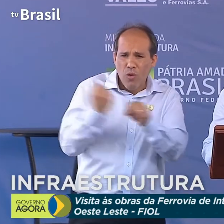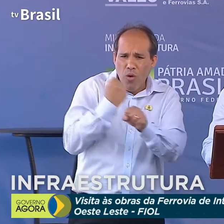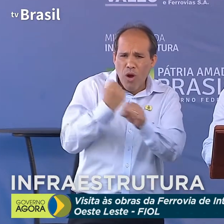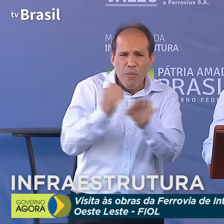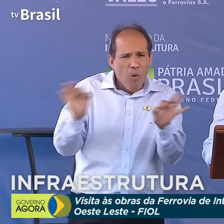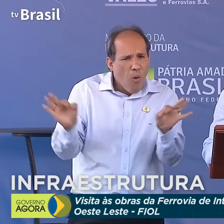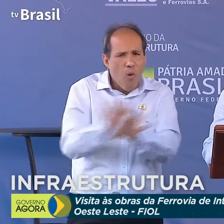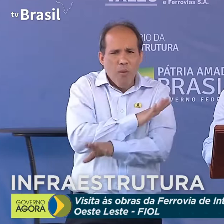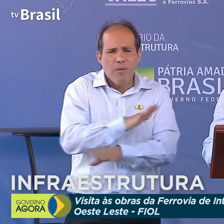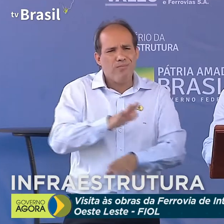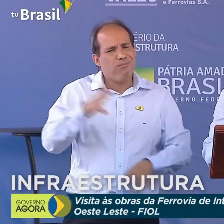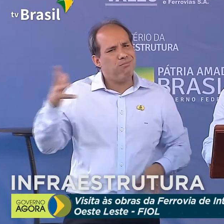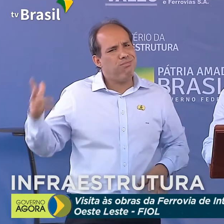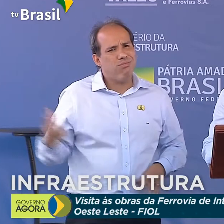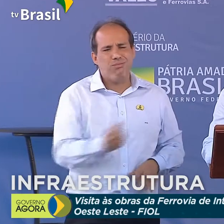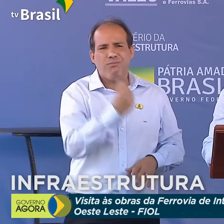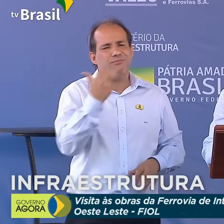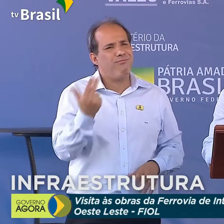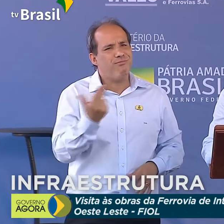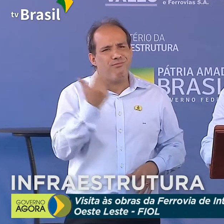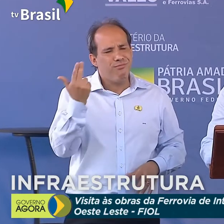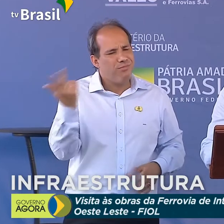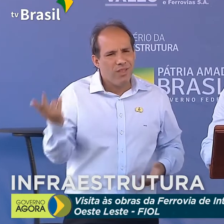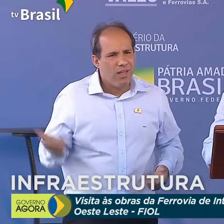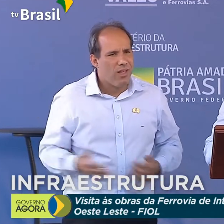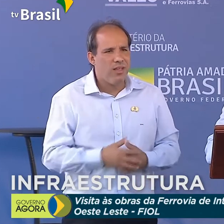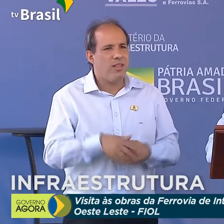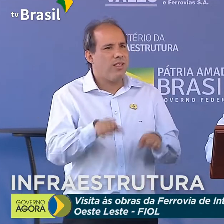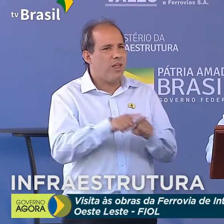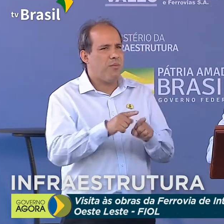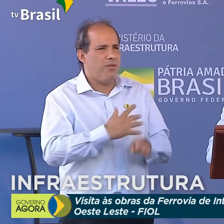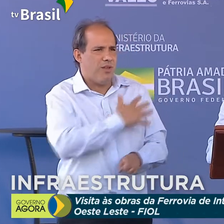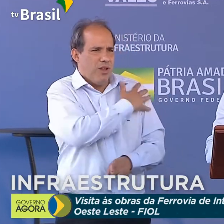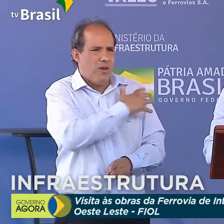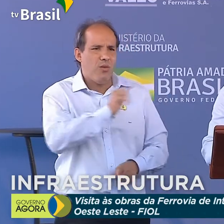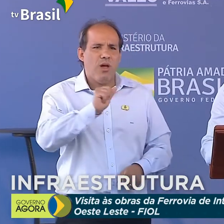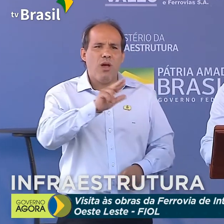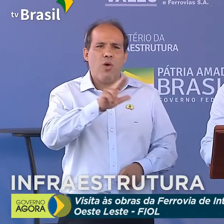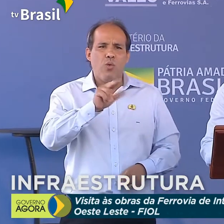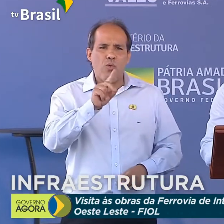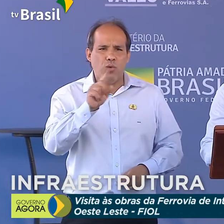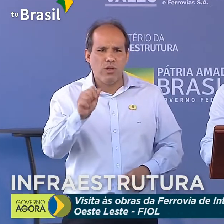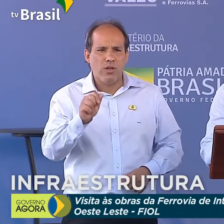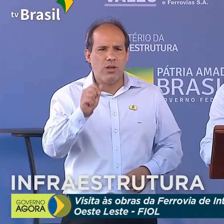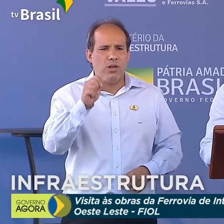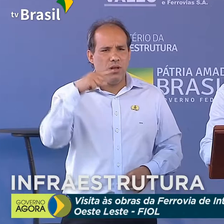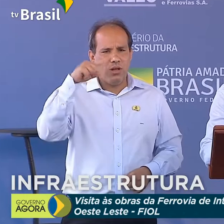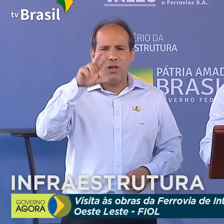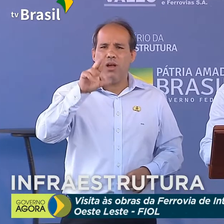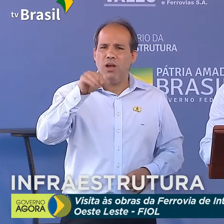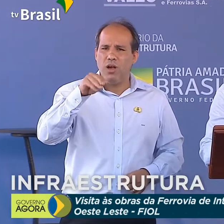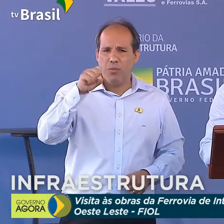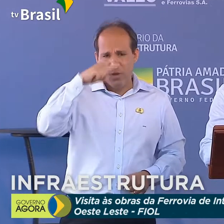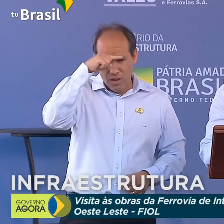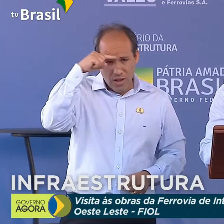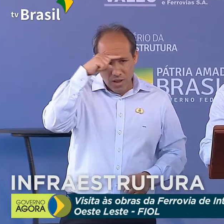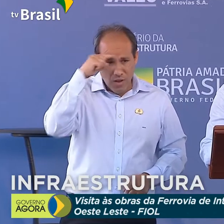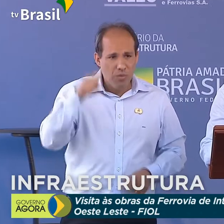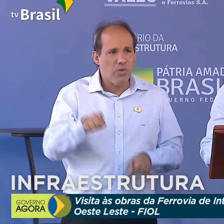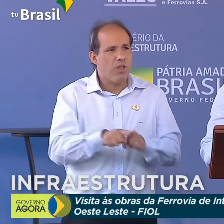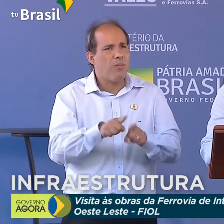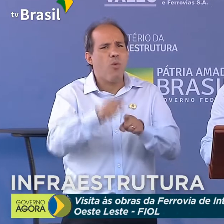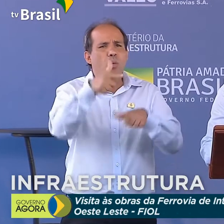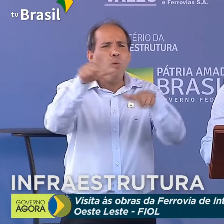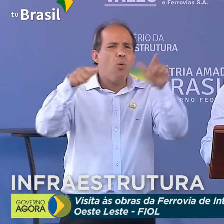Queria agradecer o general Arruda, o general Ramos, os generais presentes, os militares presentes aqui, o general